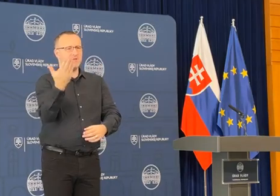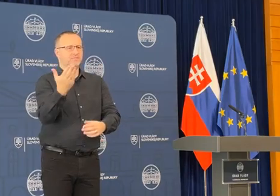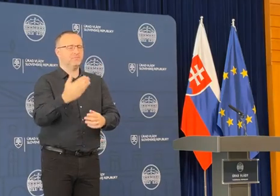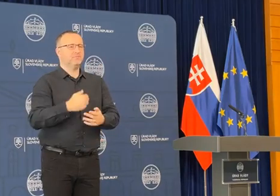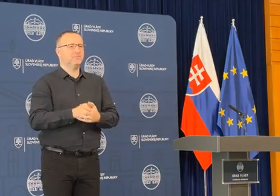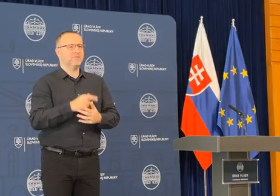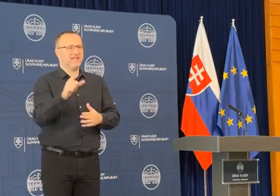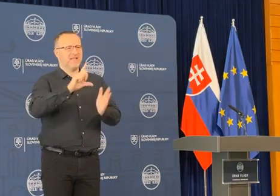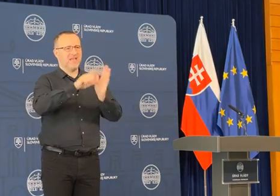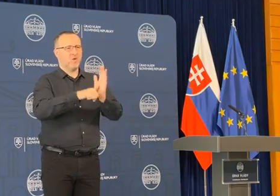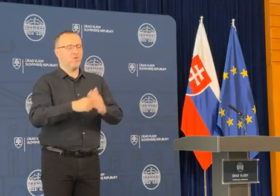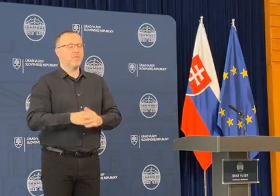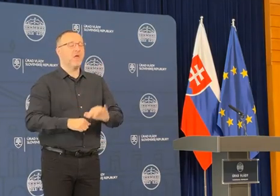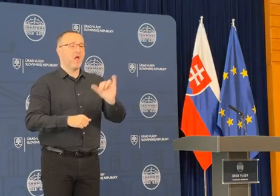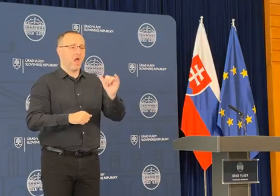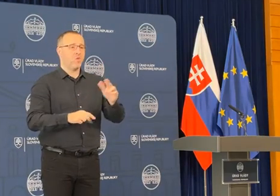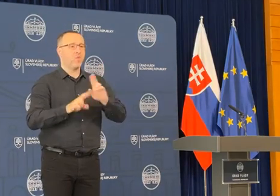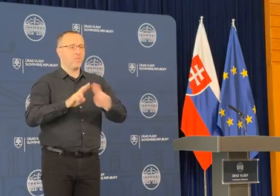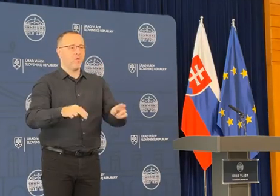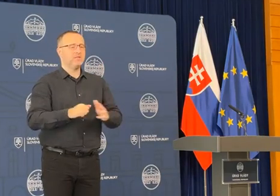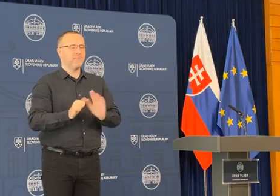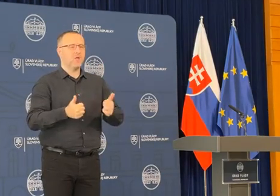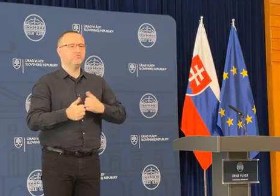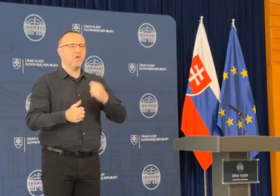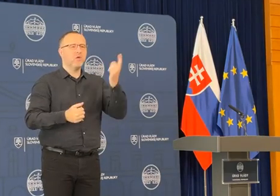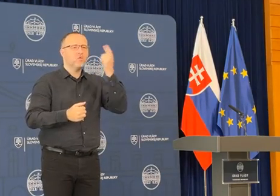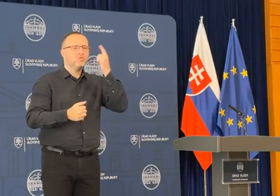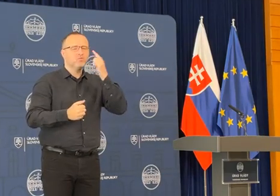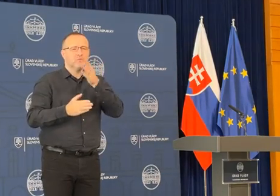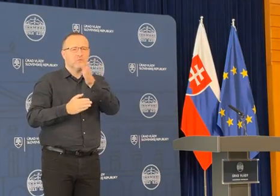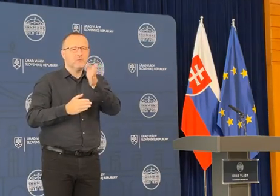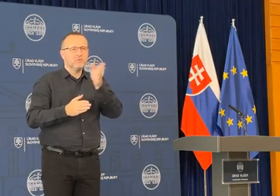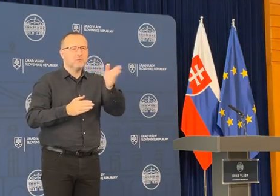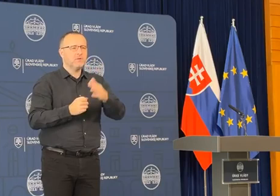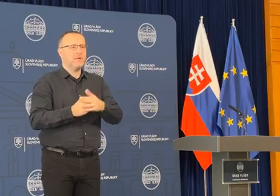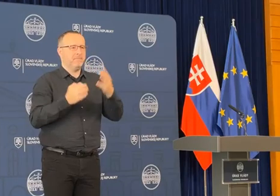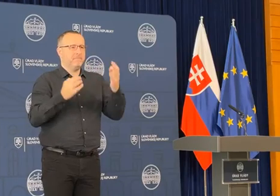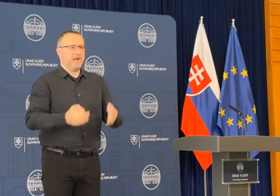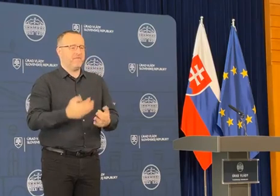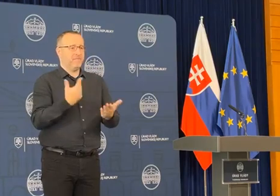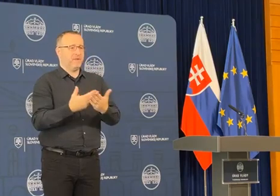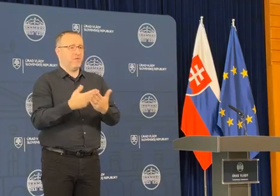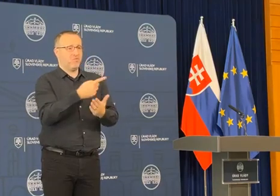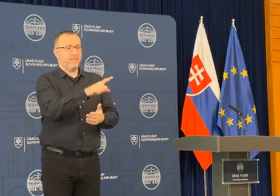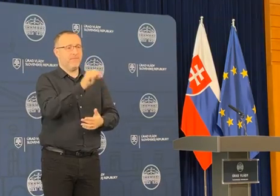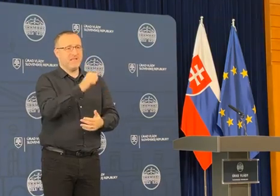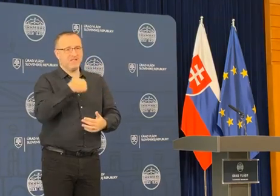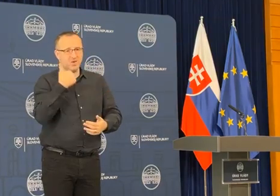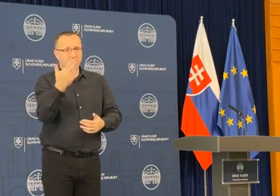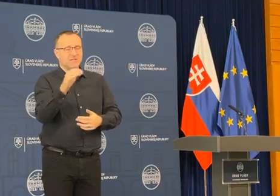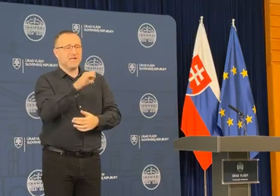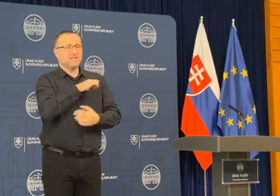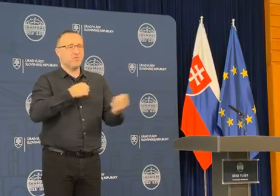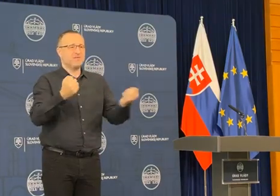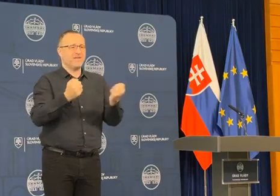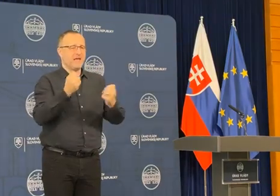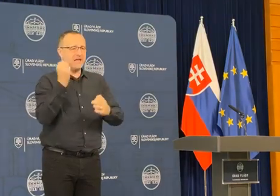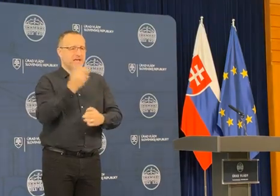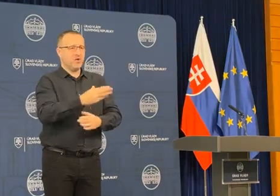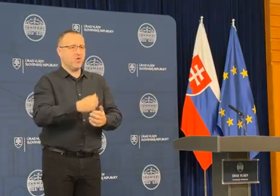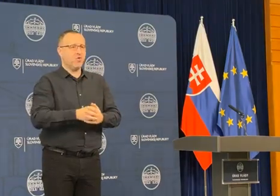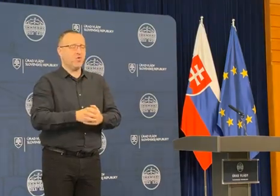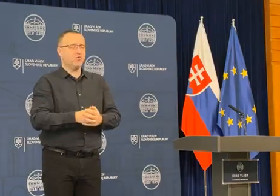do toho regiónu. Áno, mohli sme ísť výrazne sofistikovanejším spôsobom, ale práve preto, aby tie peniaze dostali samozpráviť čo najrychlejšie.